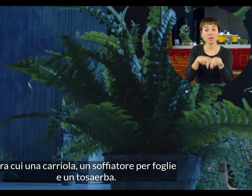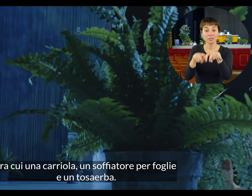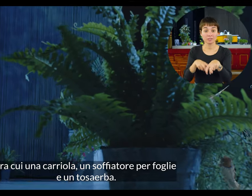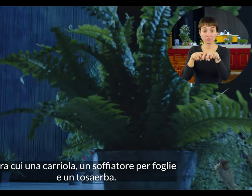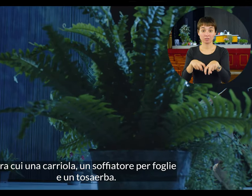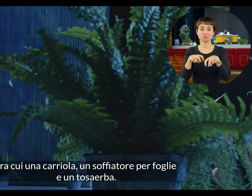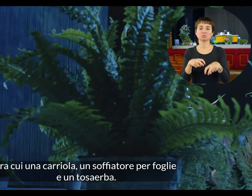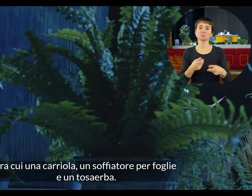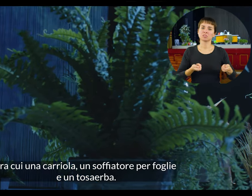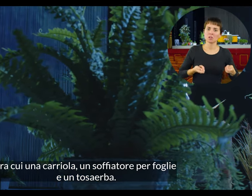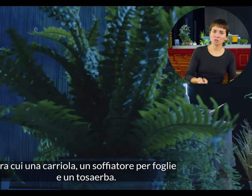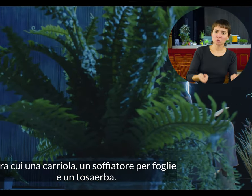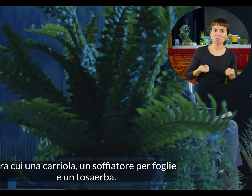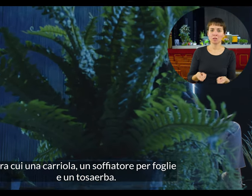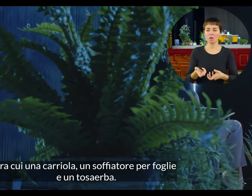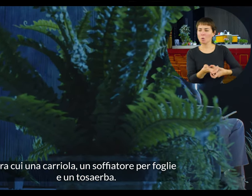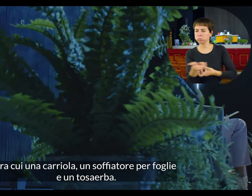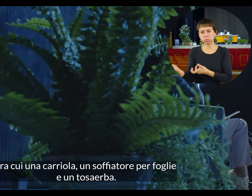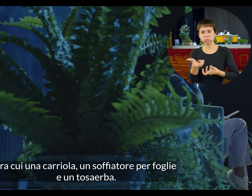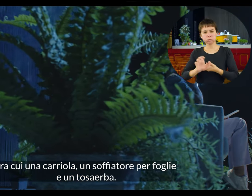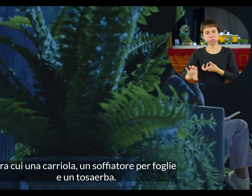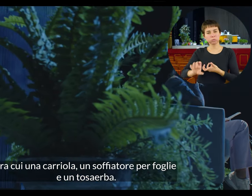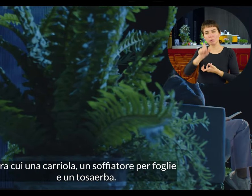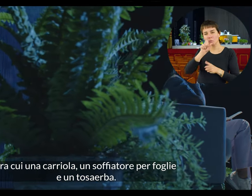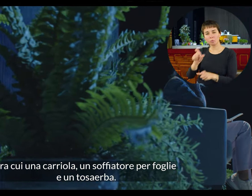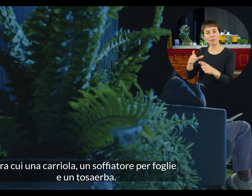cariola, un soffiatore per le foglie e un tosaerba.